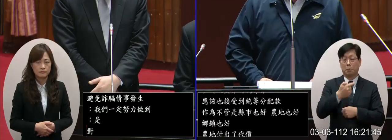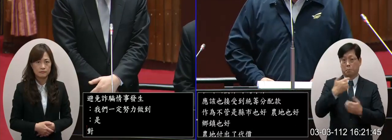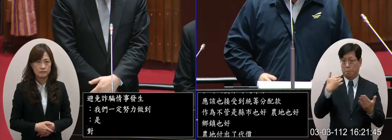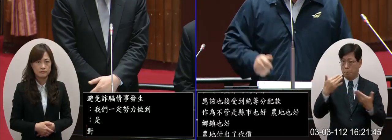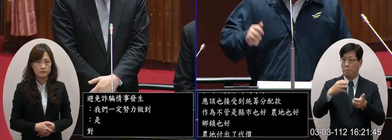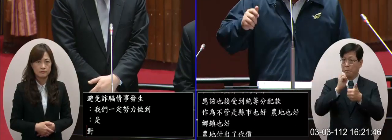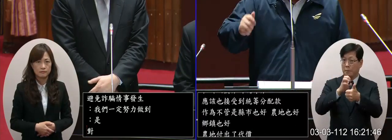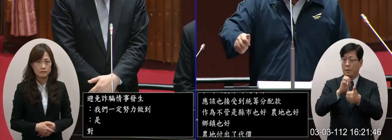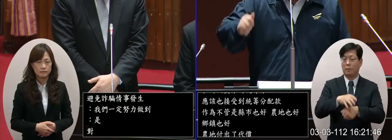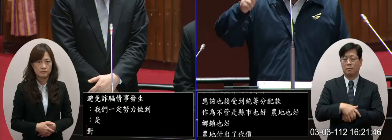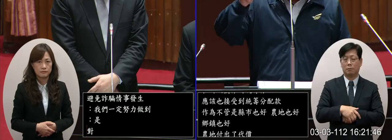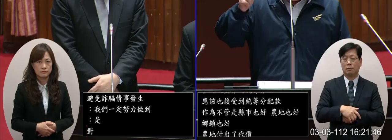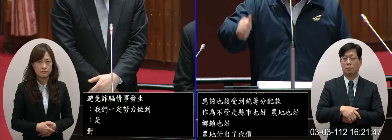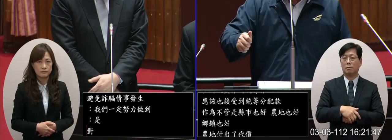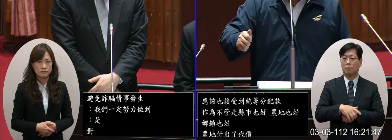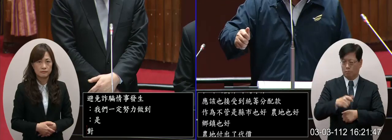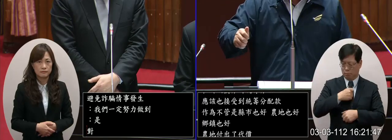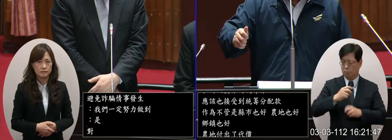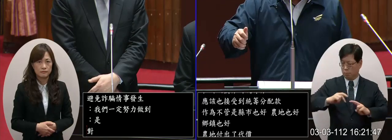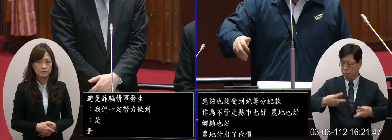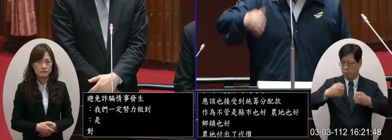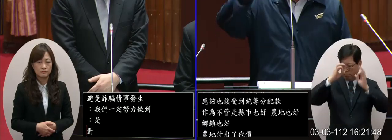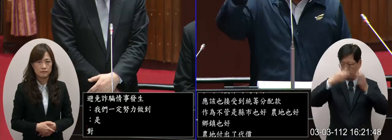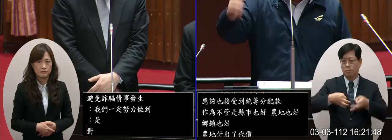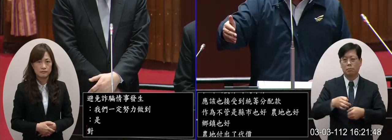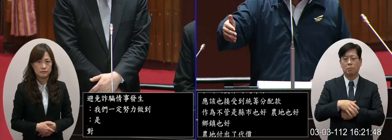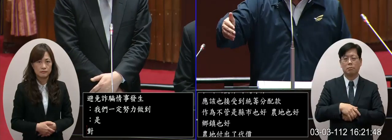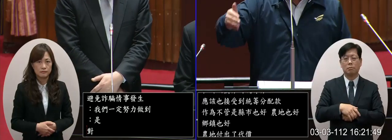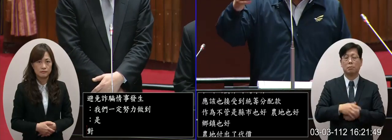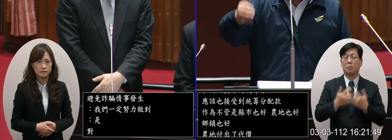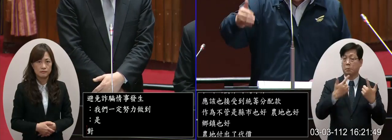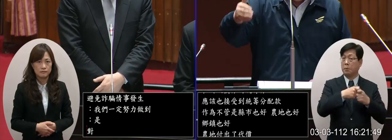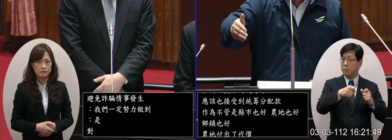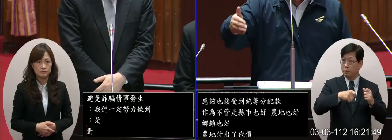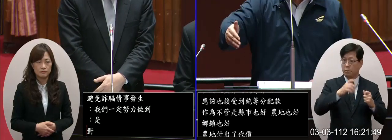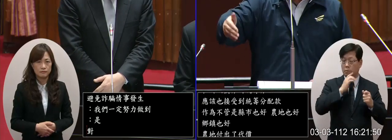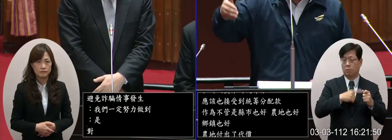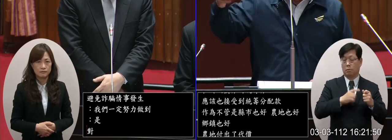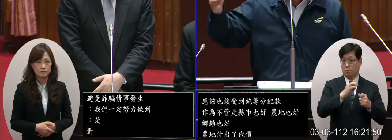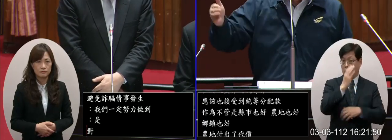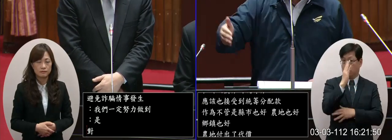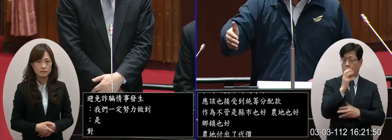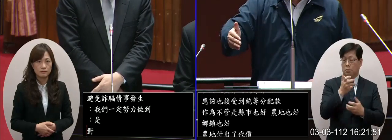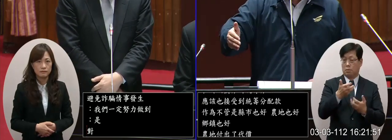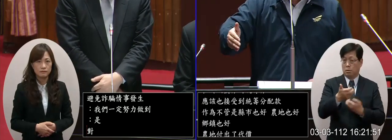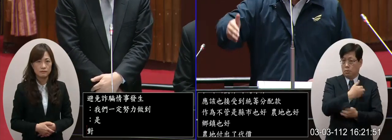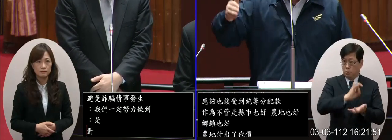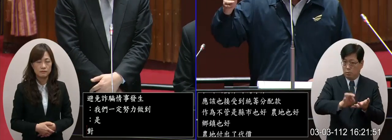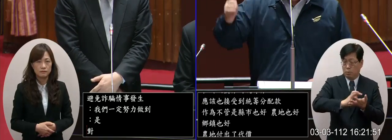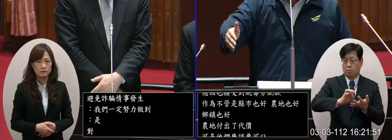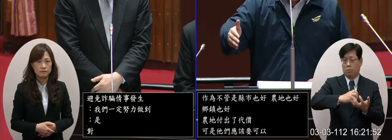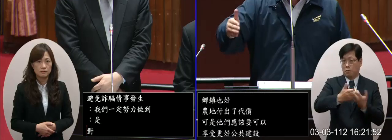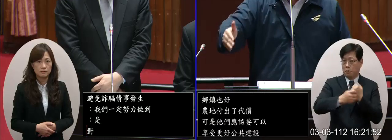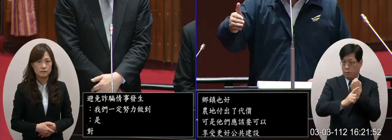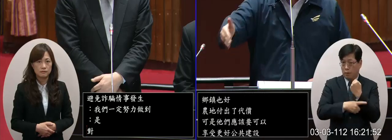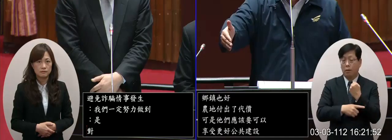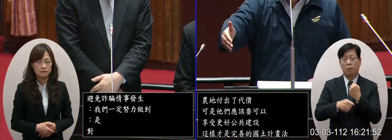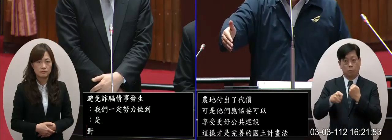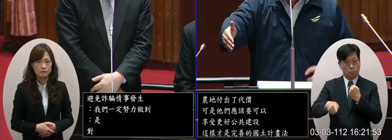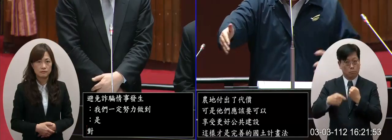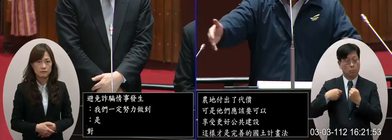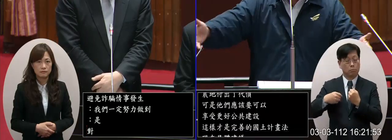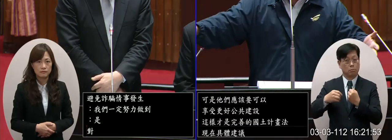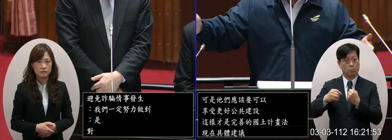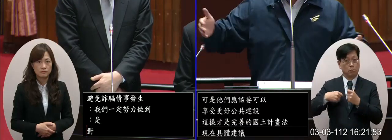建議我們的國土計畫法要減透配套財政收支方法一起來討論之後這個國土計畫法